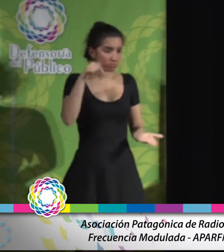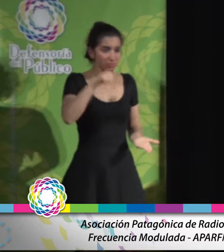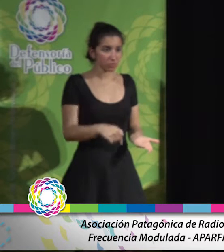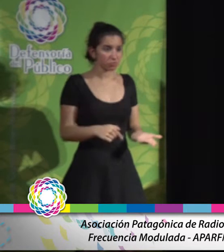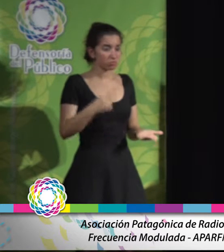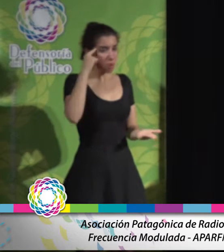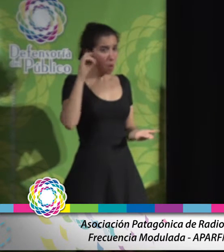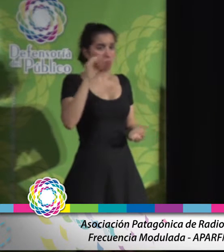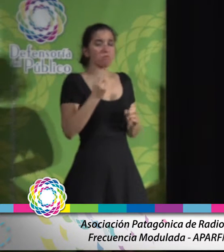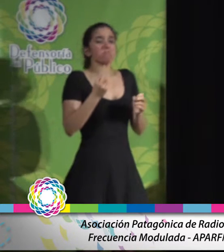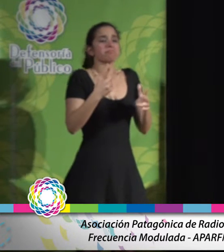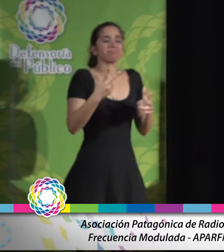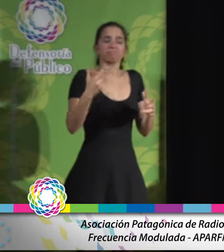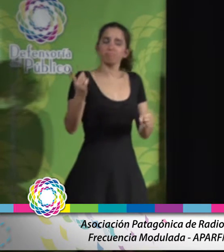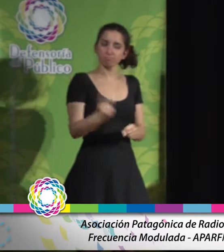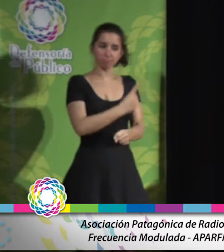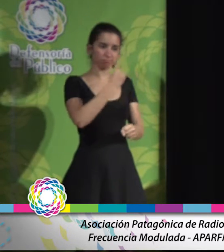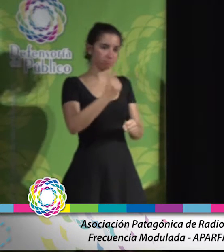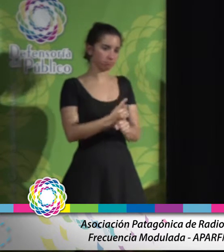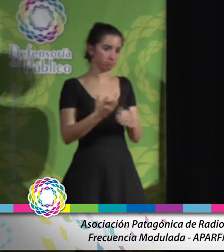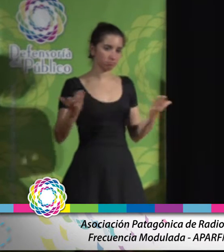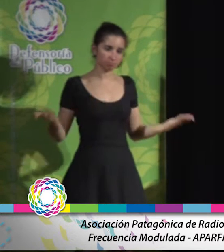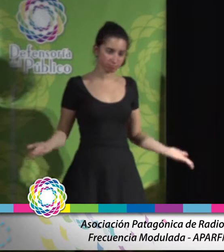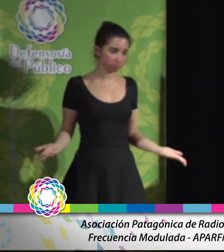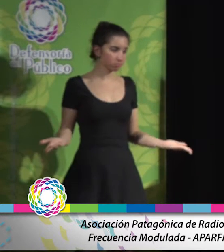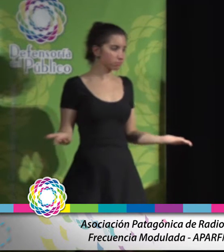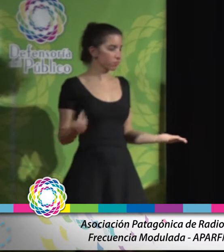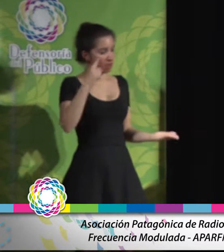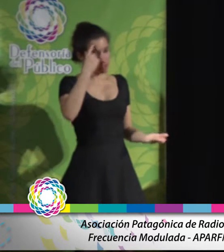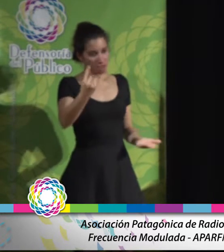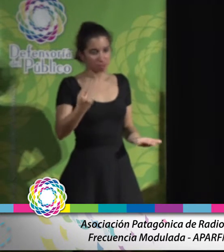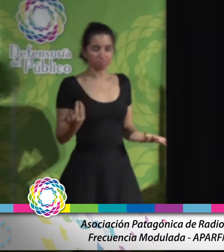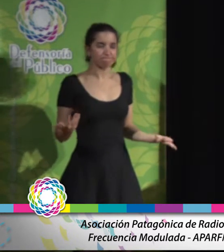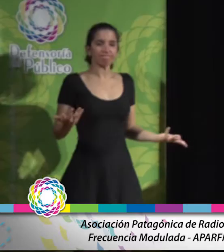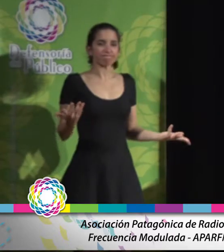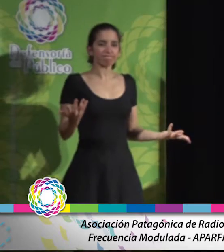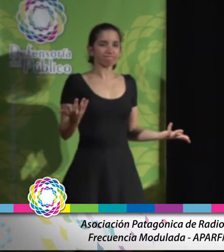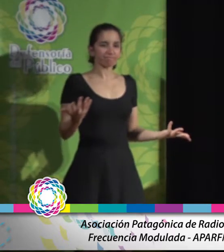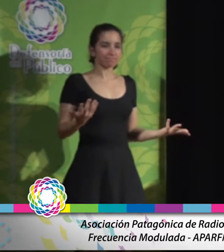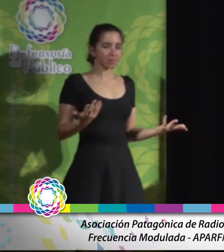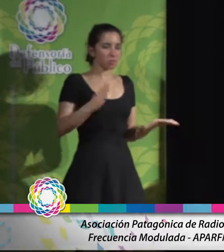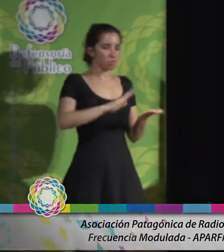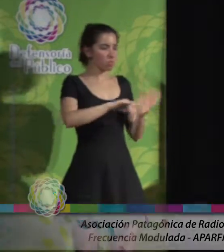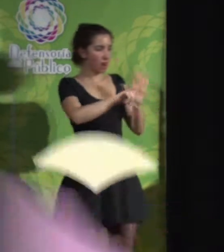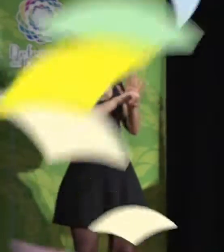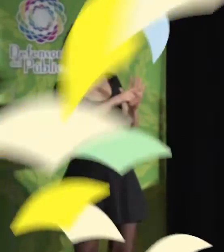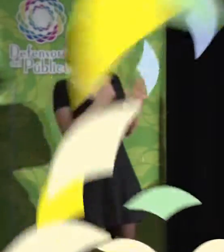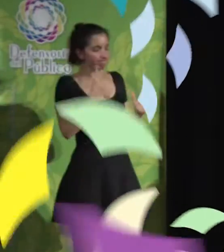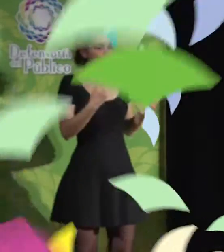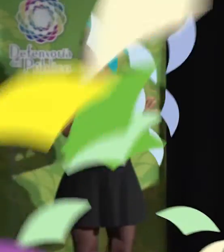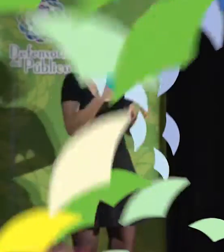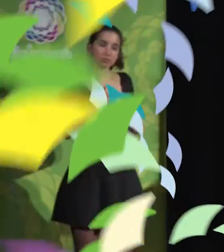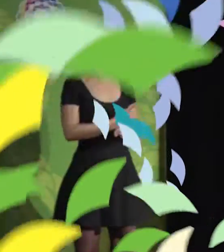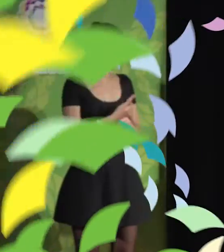oportunidad de expresar nuestras intenciones o nuestras ideas que teníamos respecto a la nueva ley de